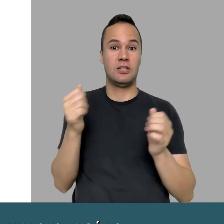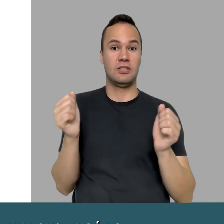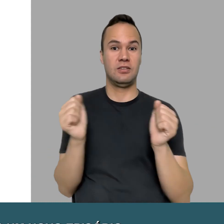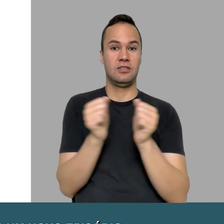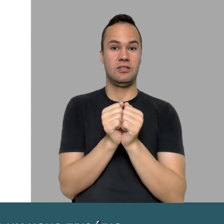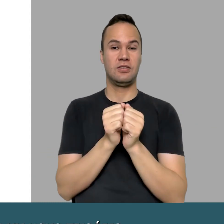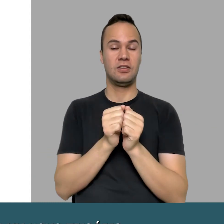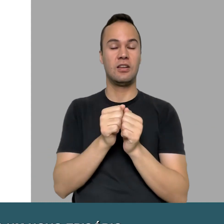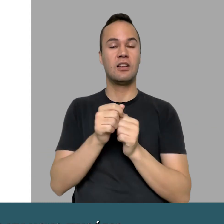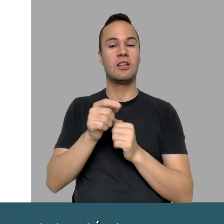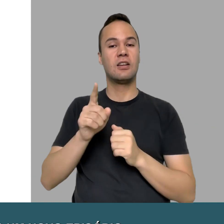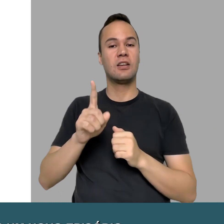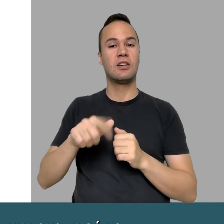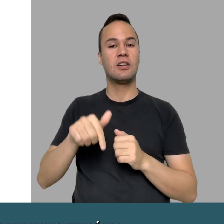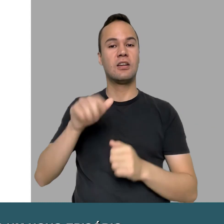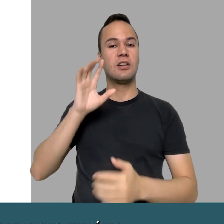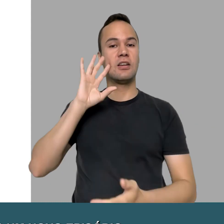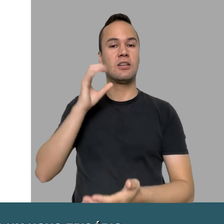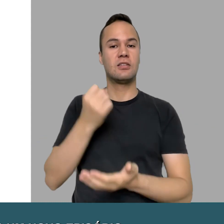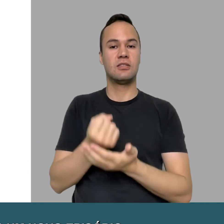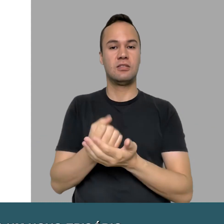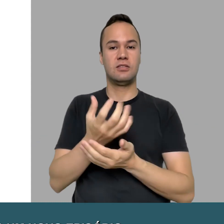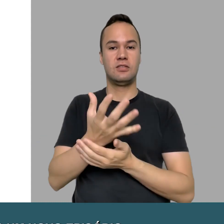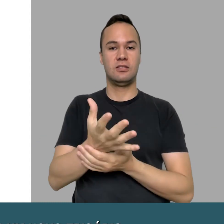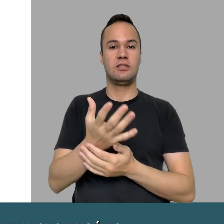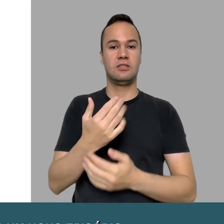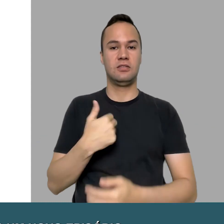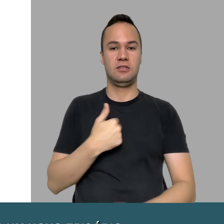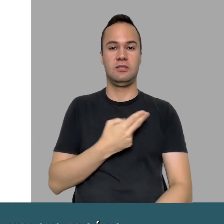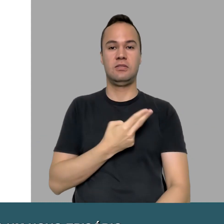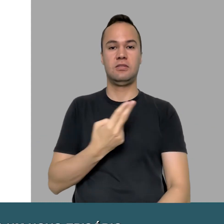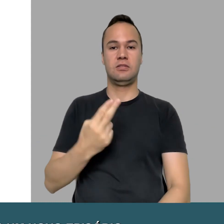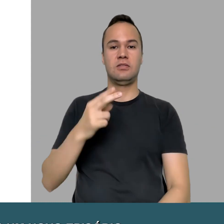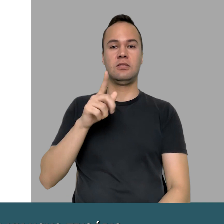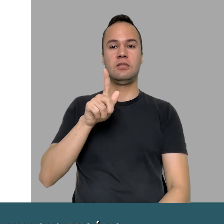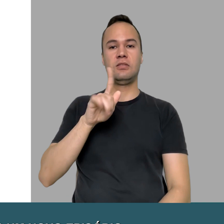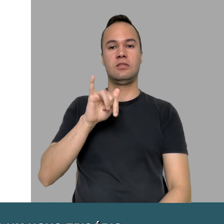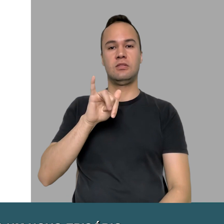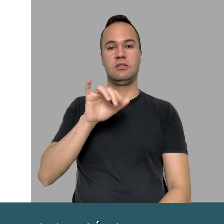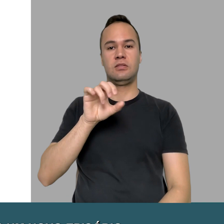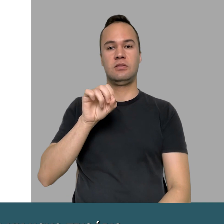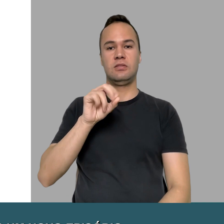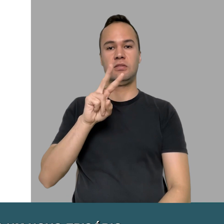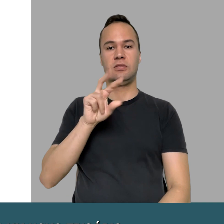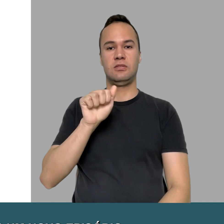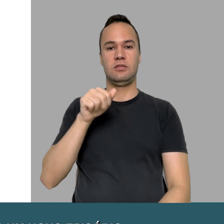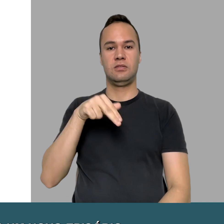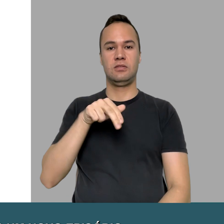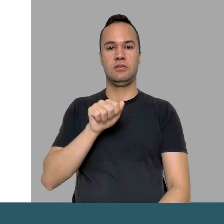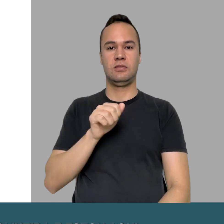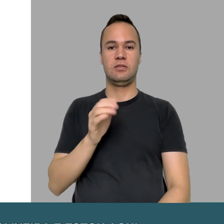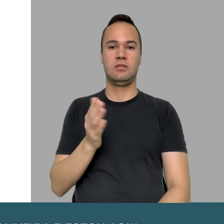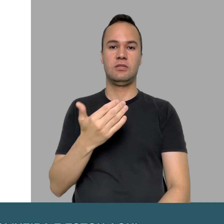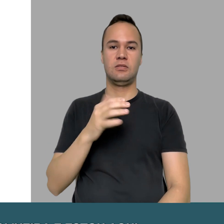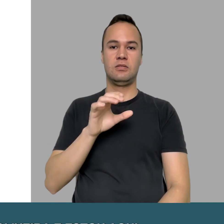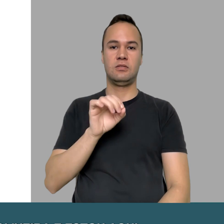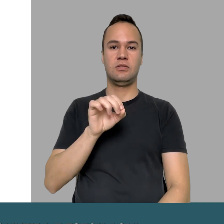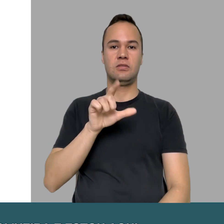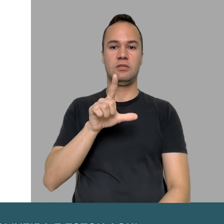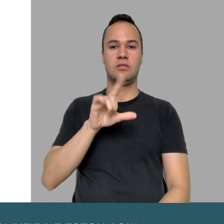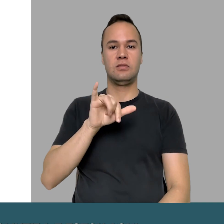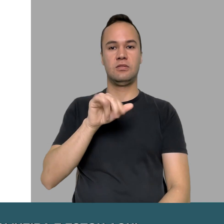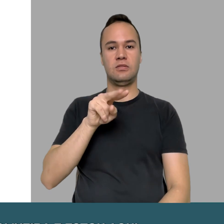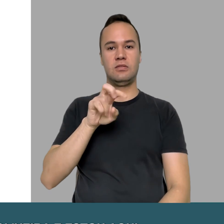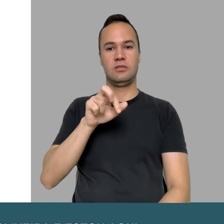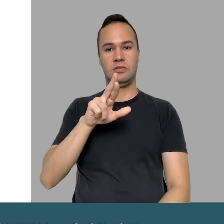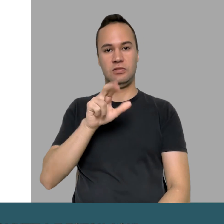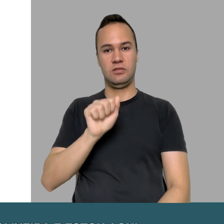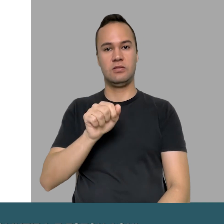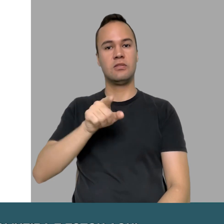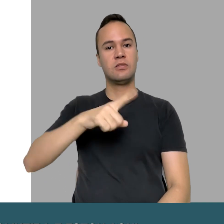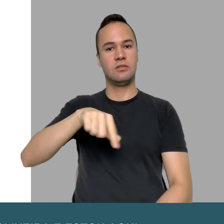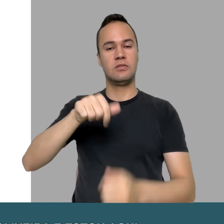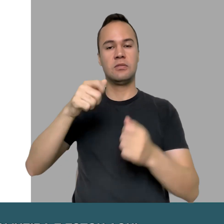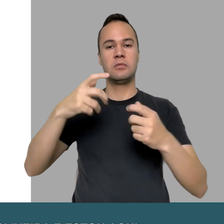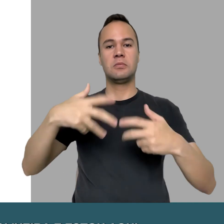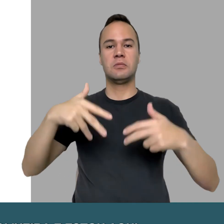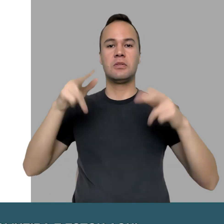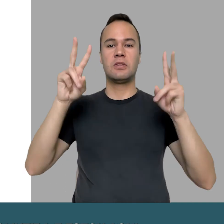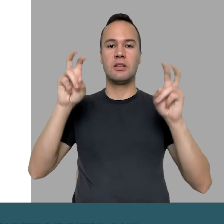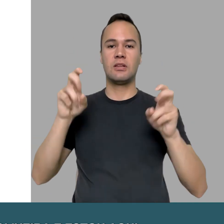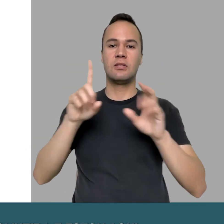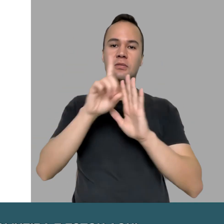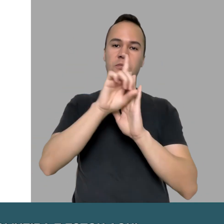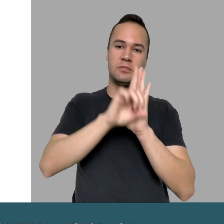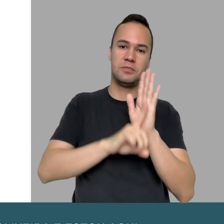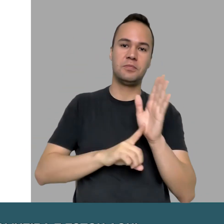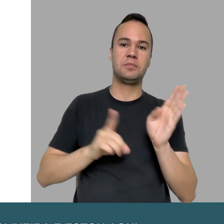Bem-vindos a mais um novo episódio do Bora Incluir, o podcast da SMPED. Eu sou a Giovana Oliveira e estou aqui com